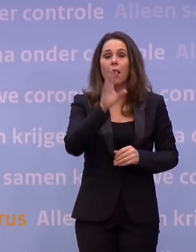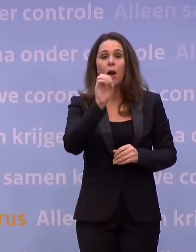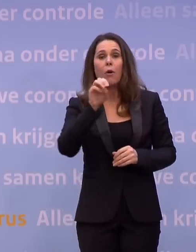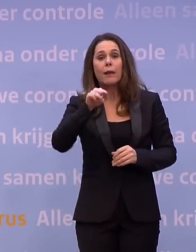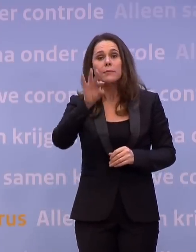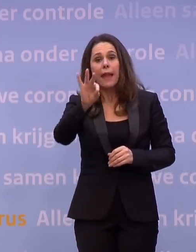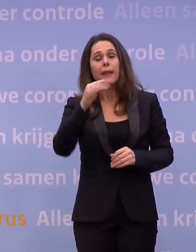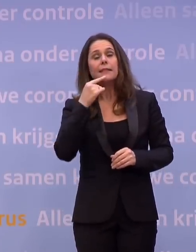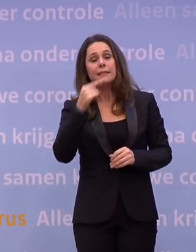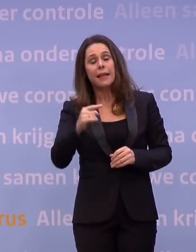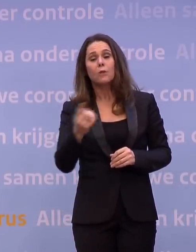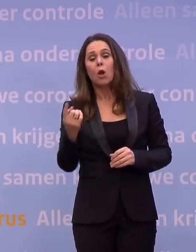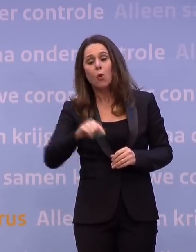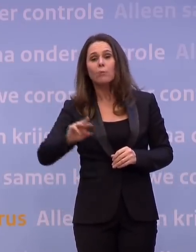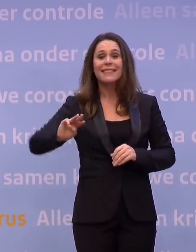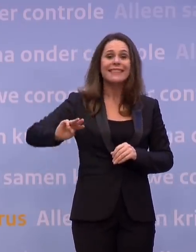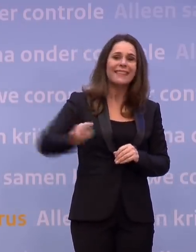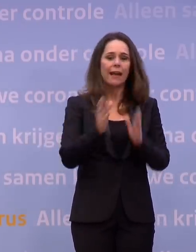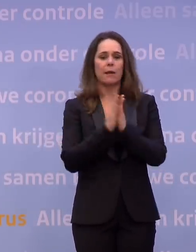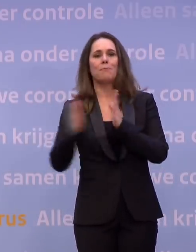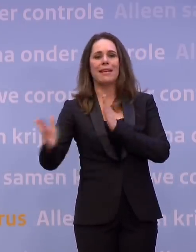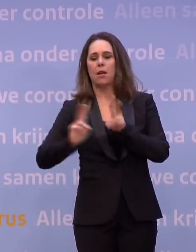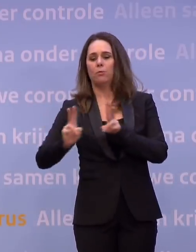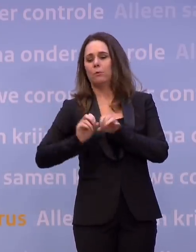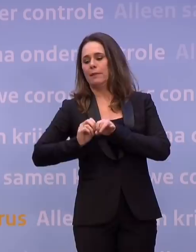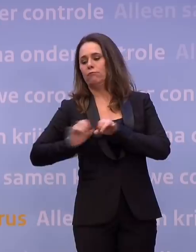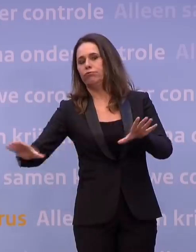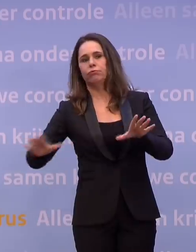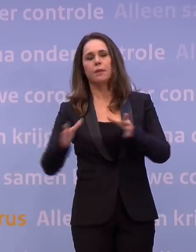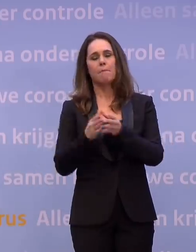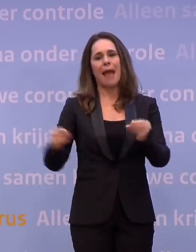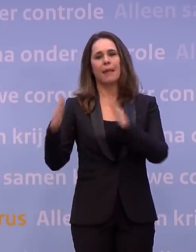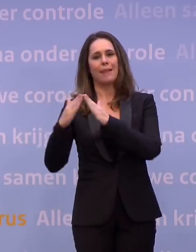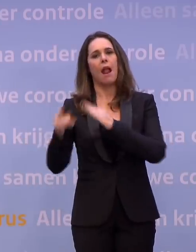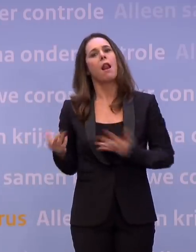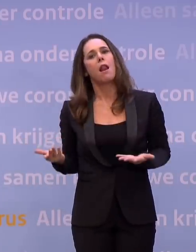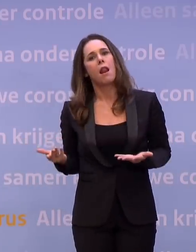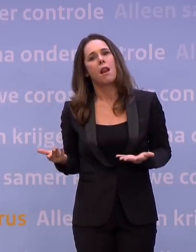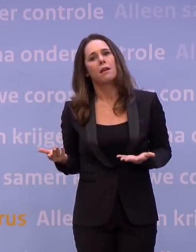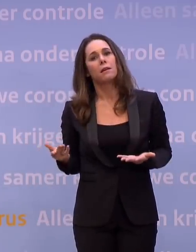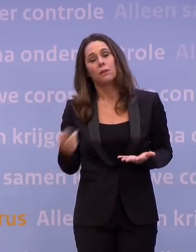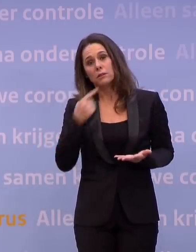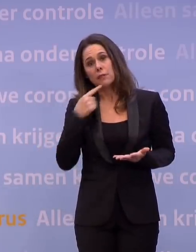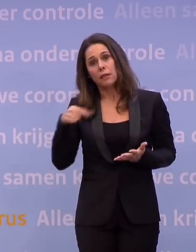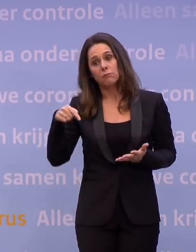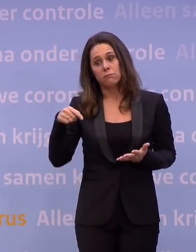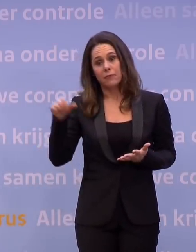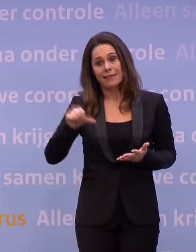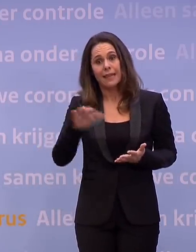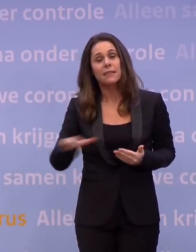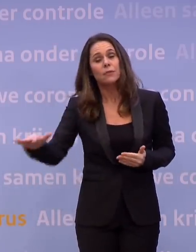golf zou kunnen ontstaan op de IC's in maart-april. Dus dat betekent, dat is geen scenario, dat zeggen zij, dat